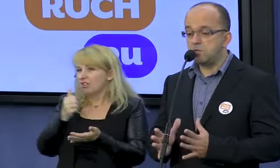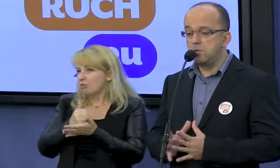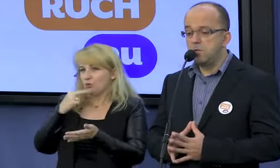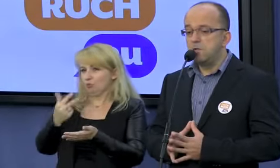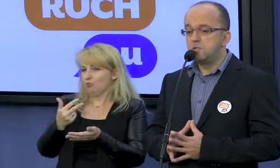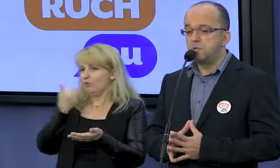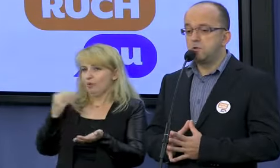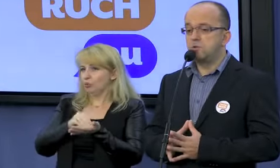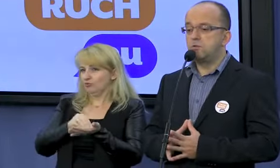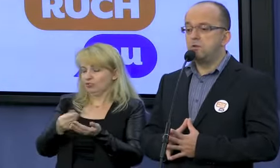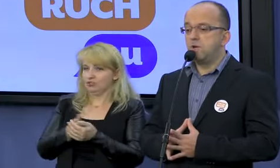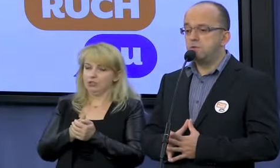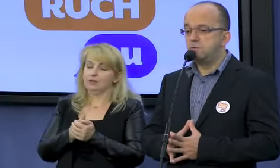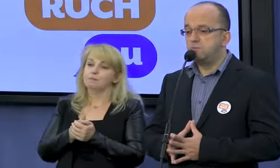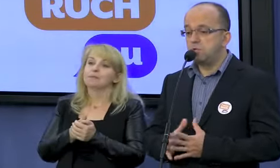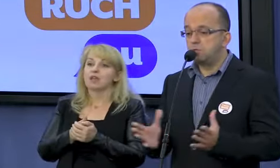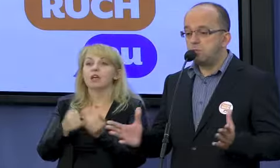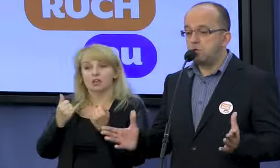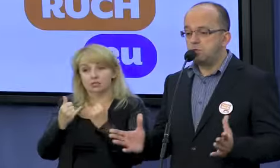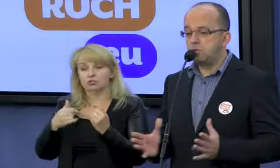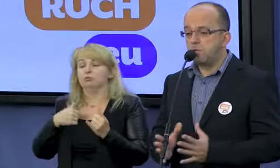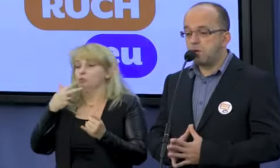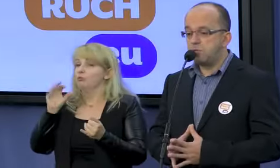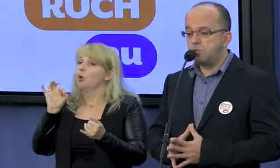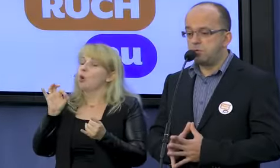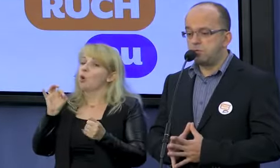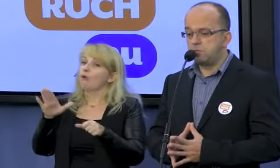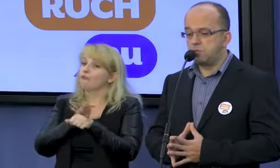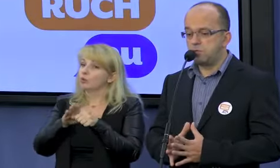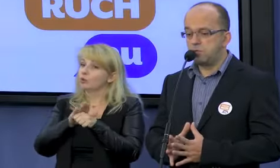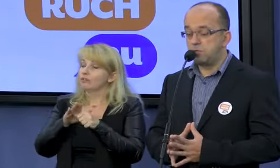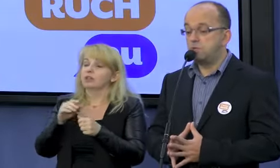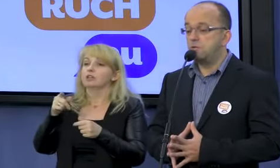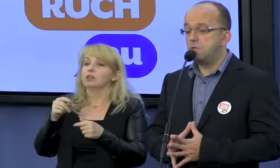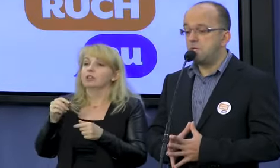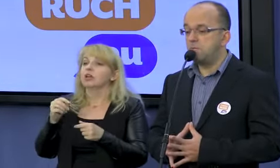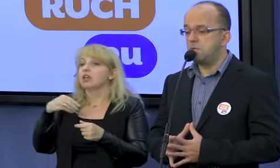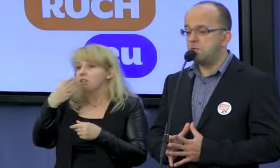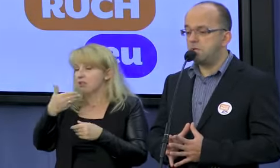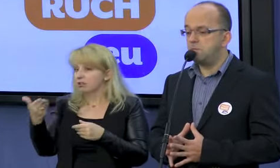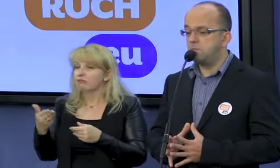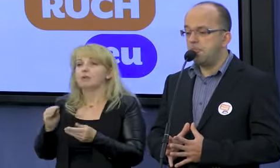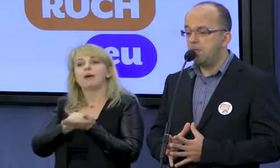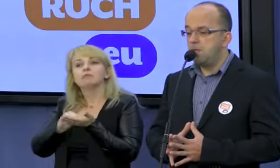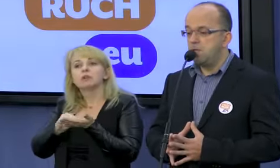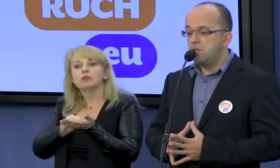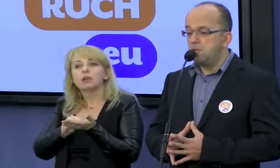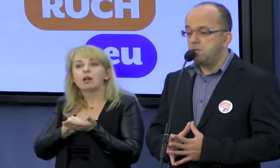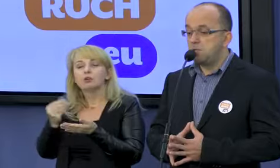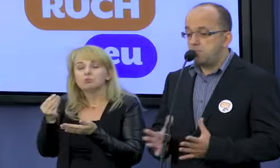Natomiast co do odszkodowań, przed którymi Kościół się najbardziej broni, przed odszkodowaniami materialnymi,